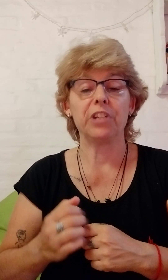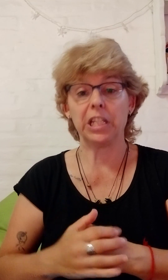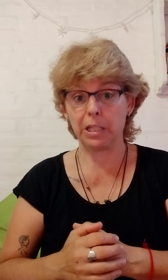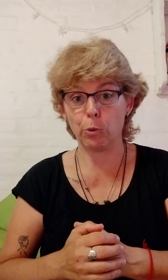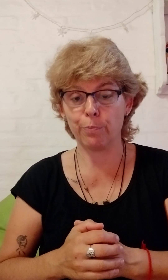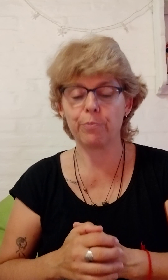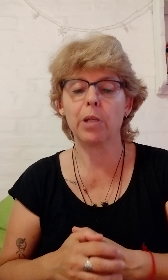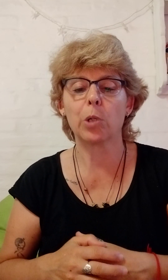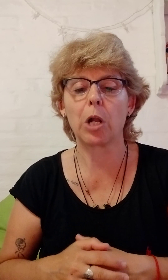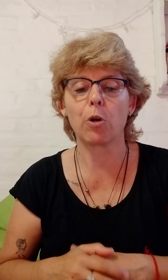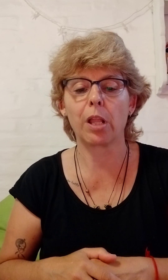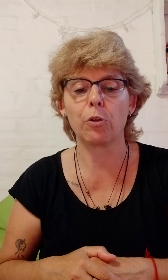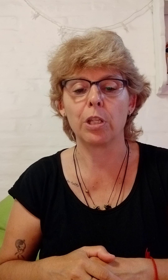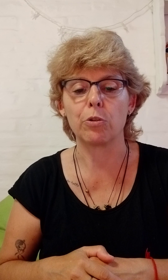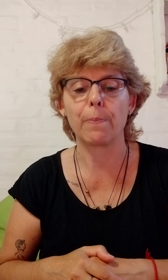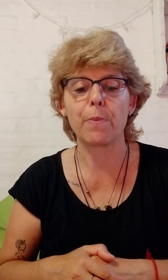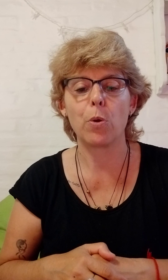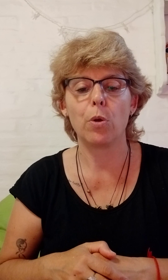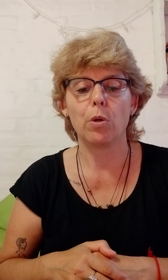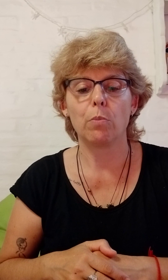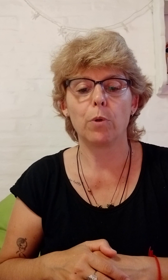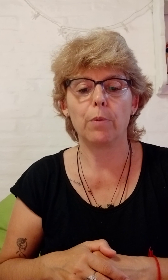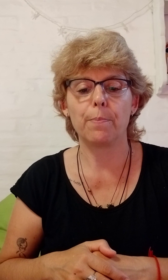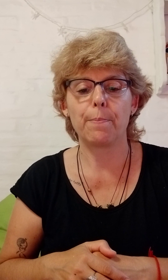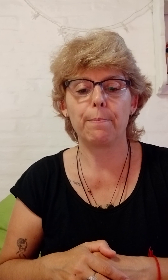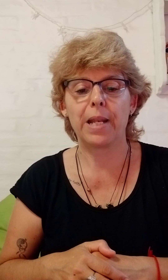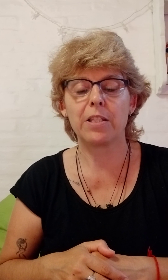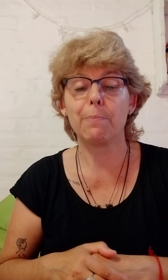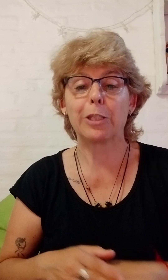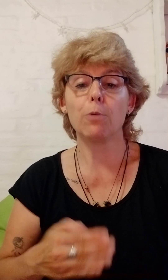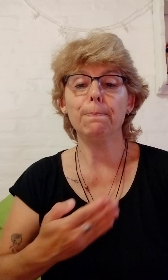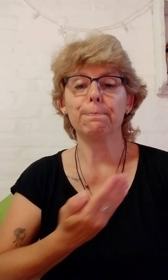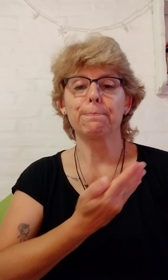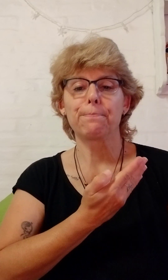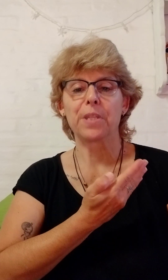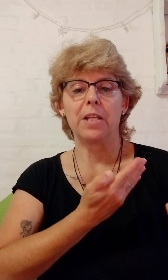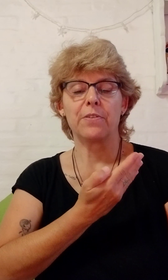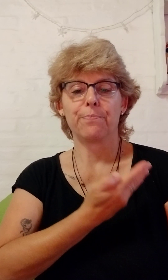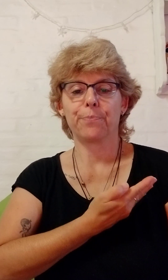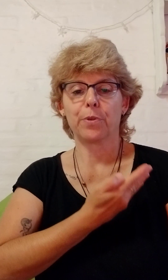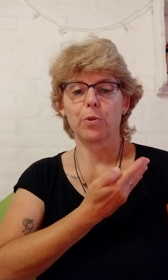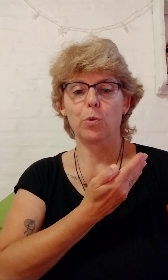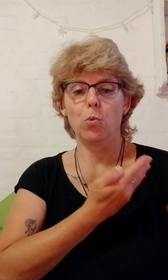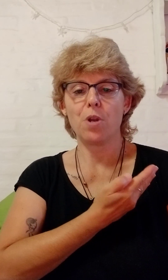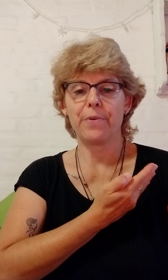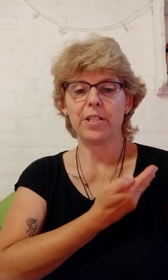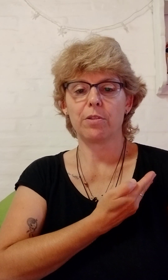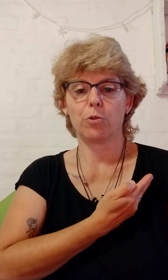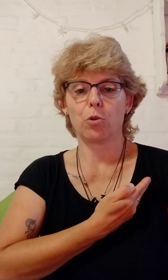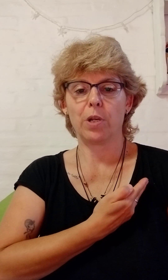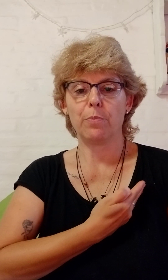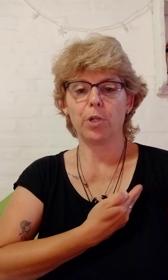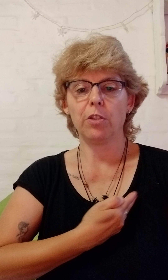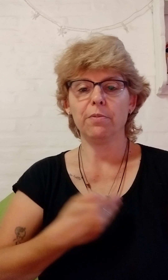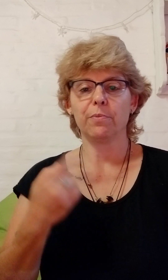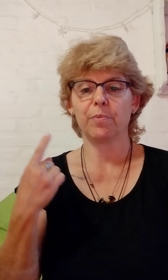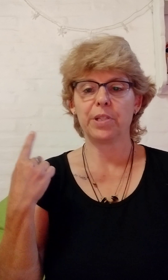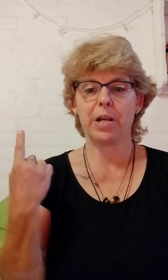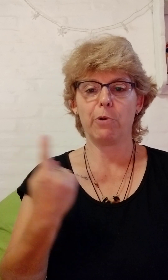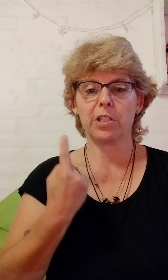infinitivo. Tengo que acordarnos de eso. Para decir patrón es una vez, toco ahí un poquito y hago